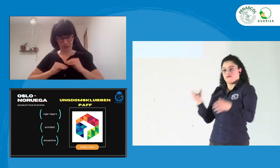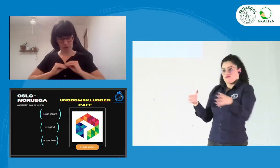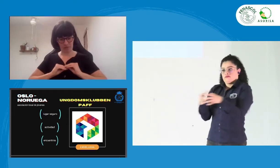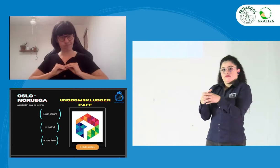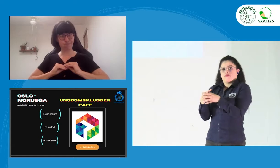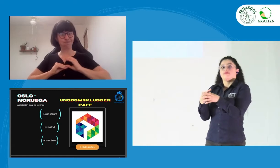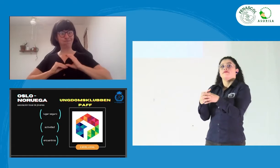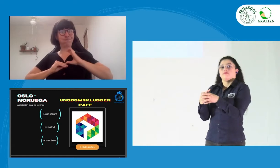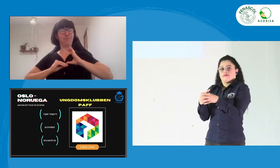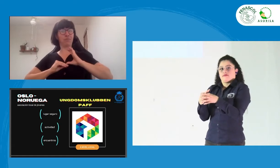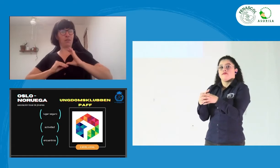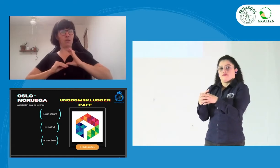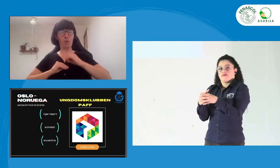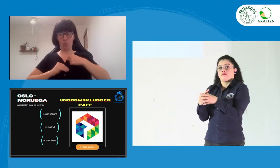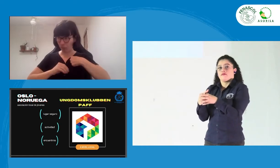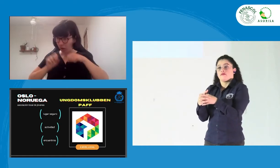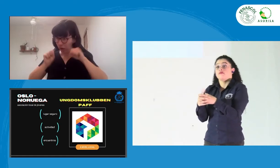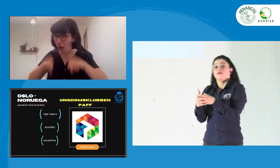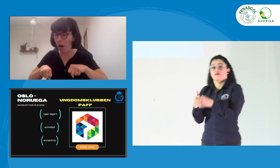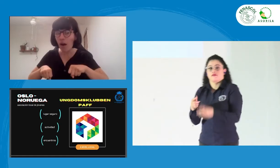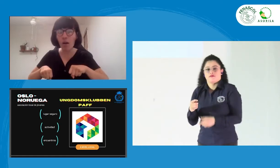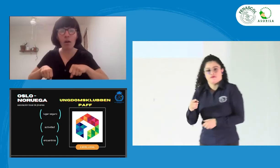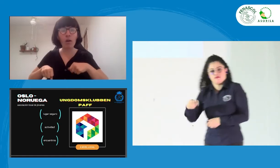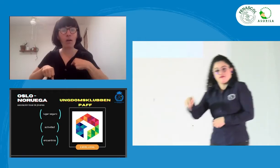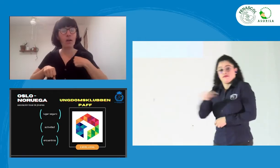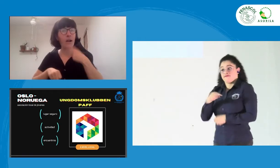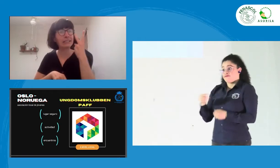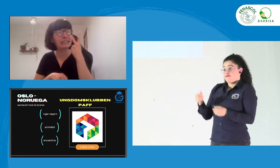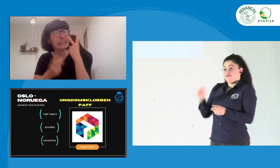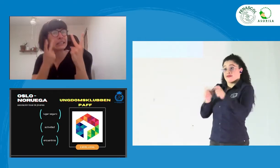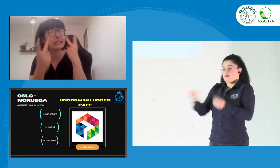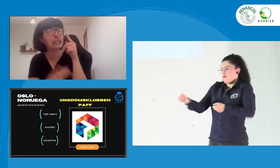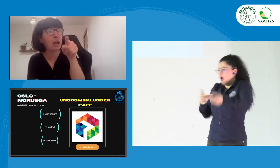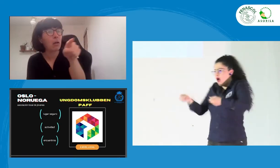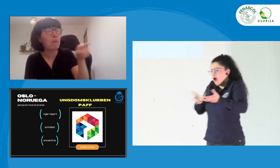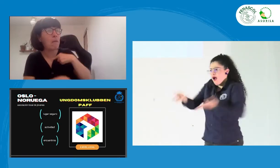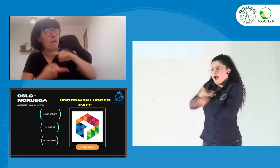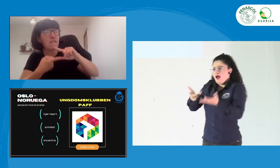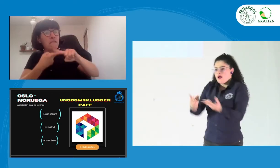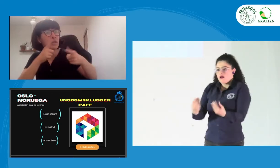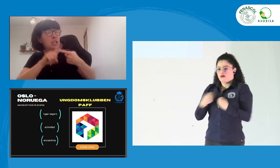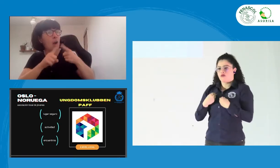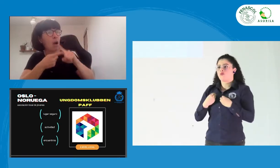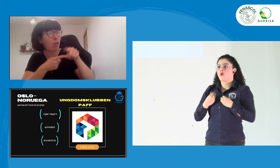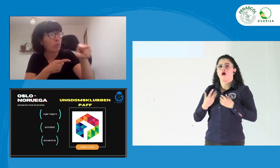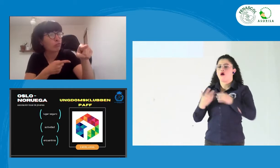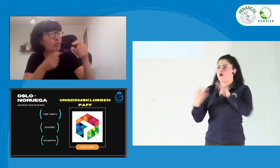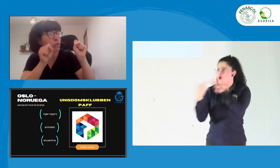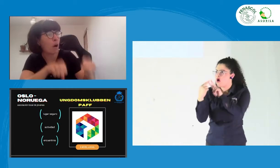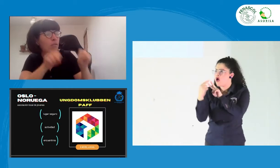Es el ejemplo de Oslo, en el cual nos muestra que la persona también a su vez, cuando ve